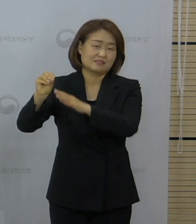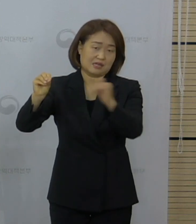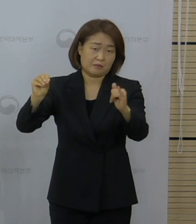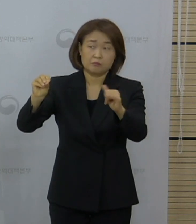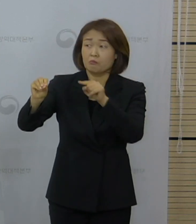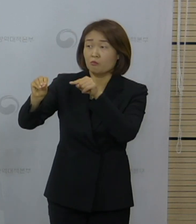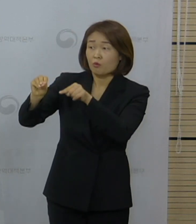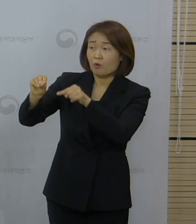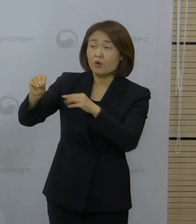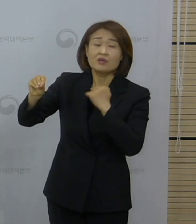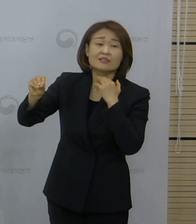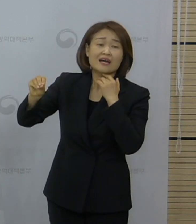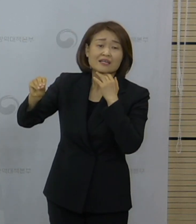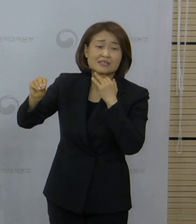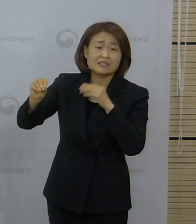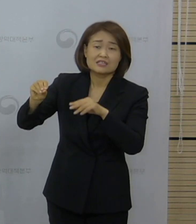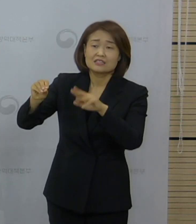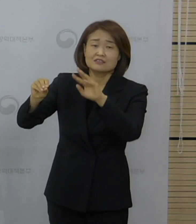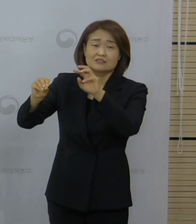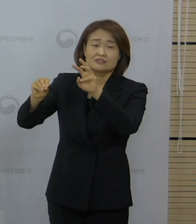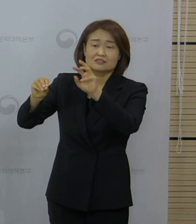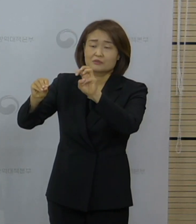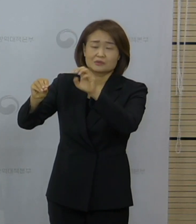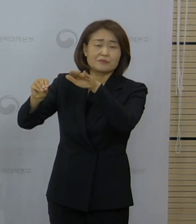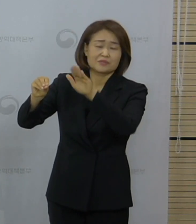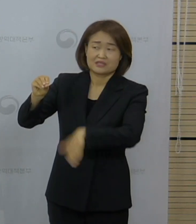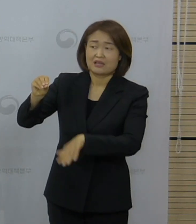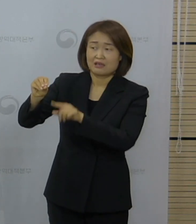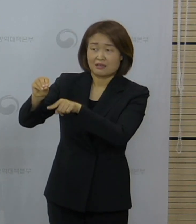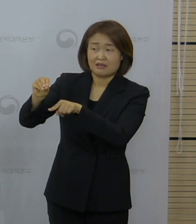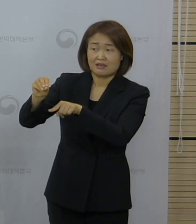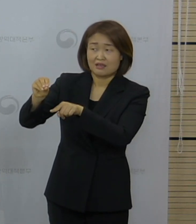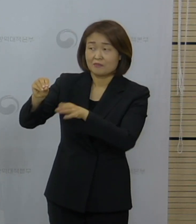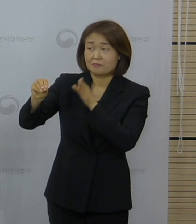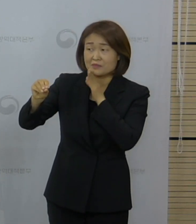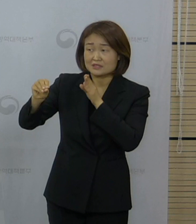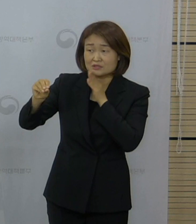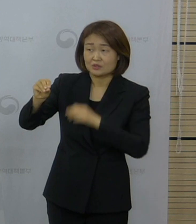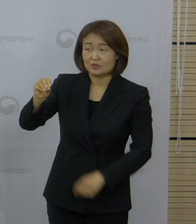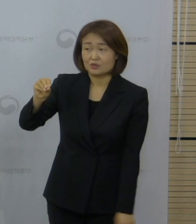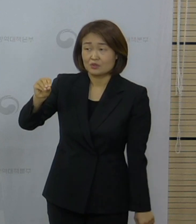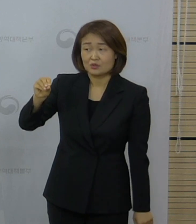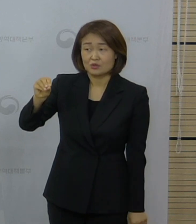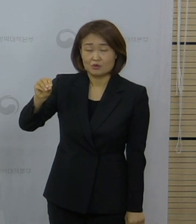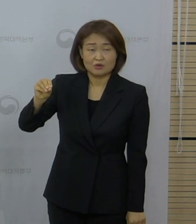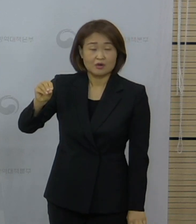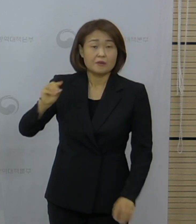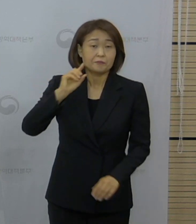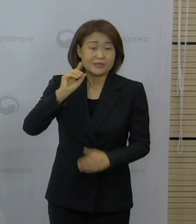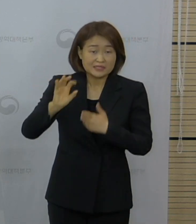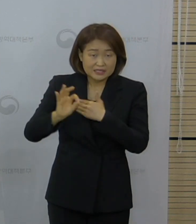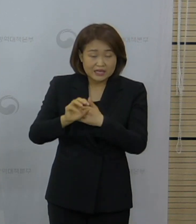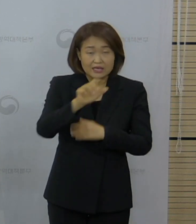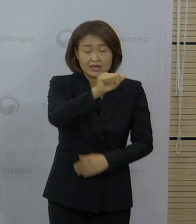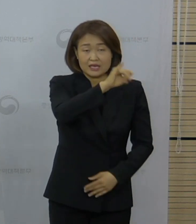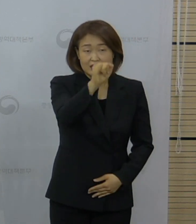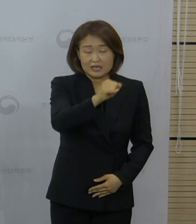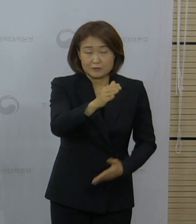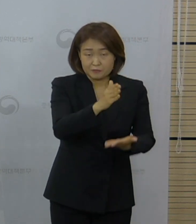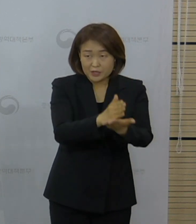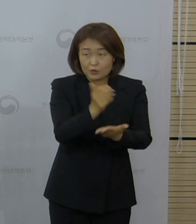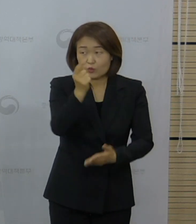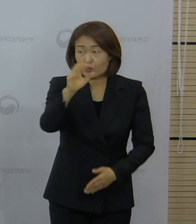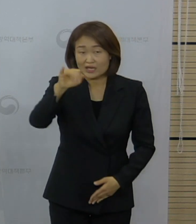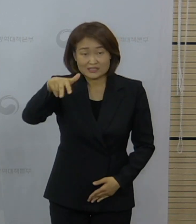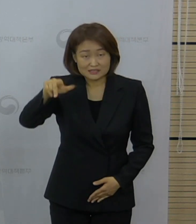수급이 예고했던 시점에 맞춰서 들어와야 6월부터 접종이 가능한지 아니면 접종 계획을 미뤄야 하는